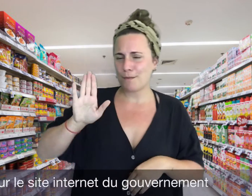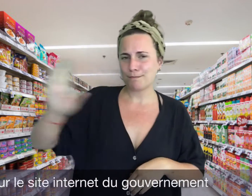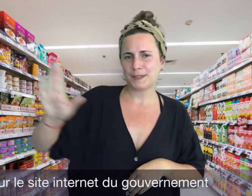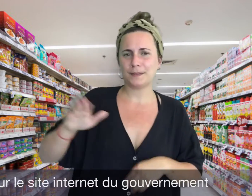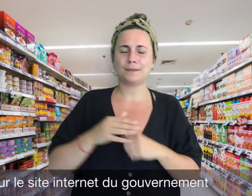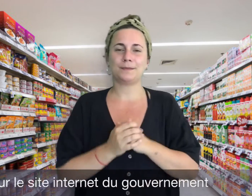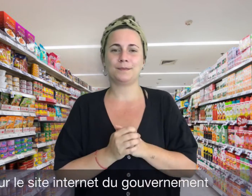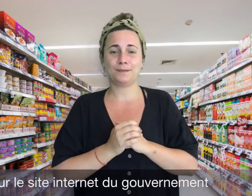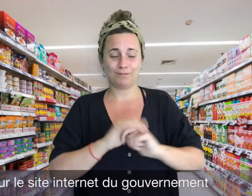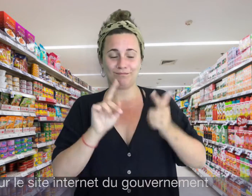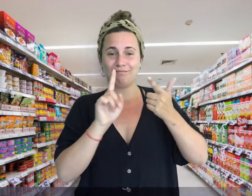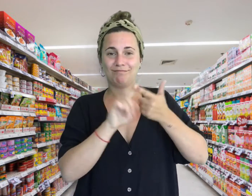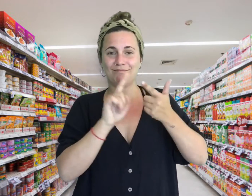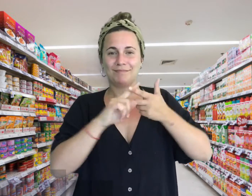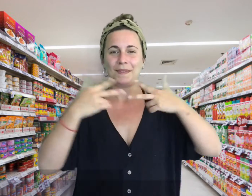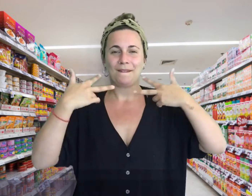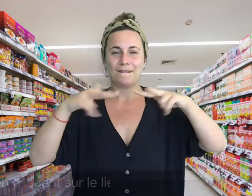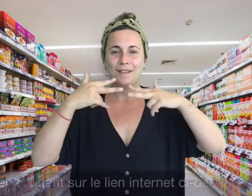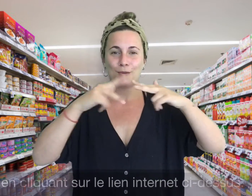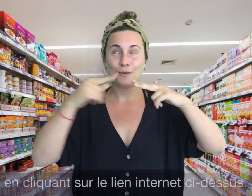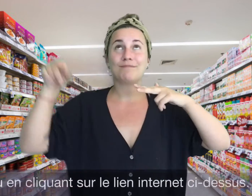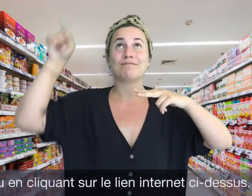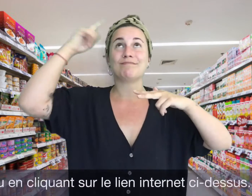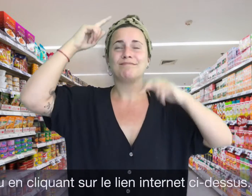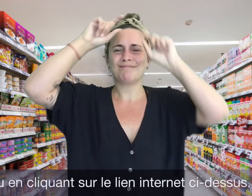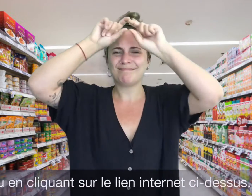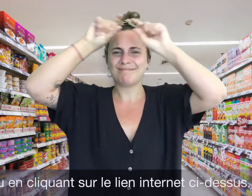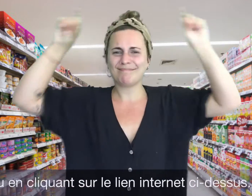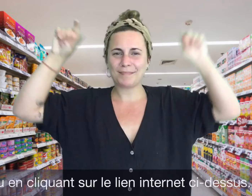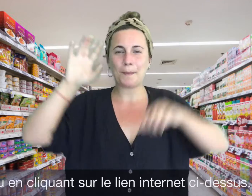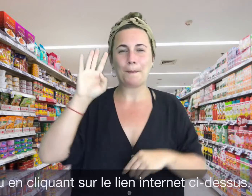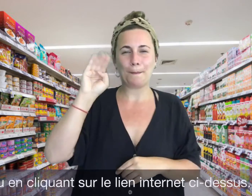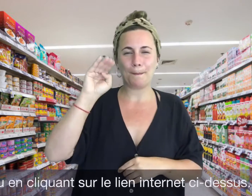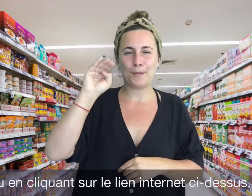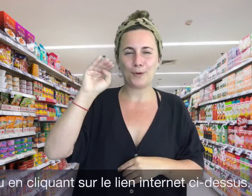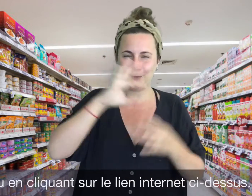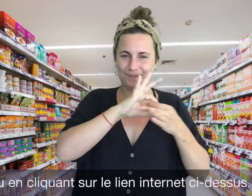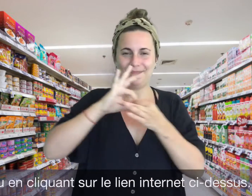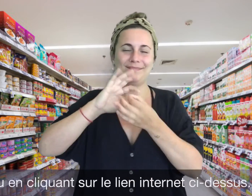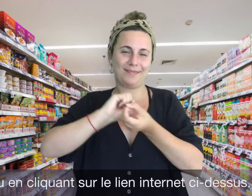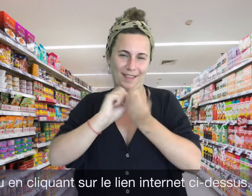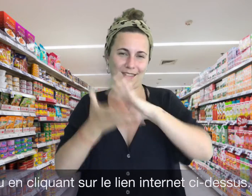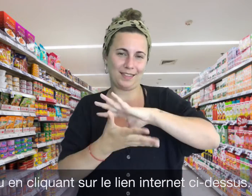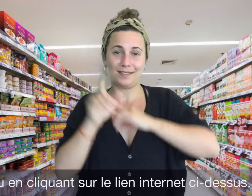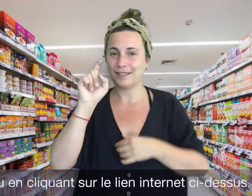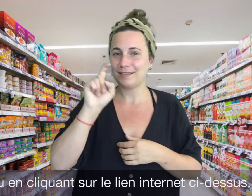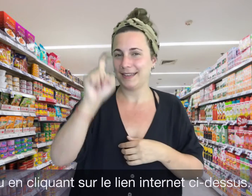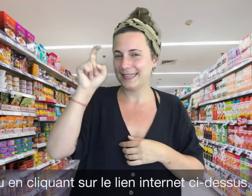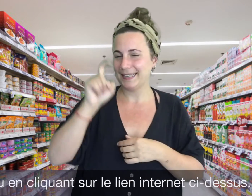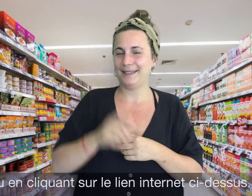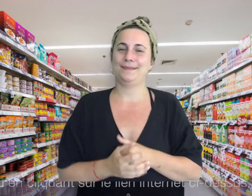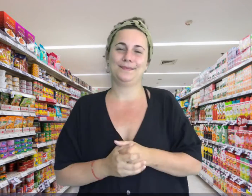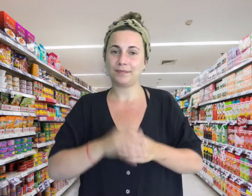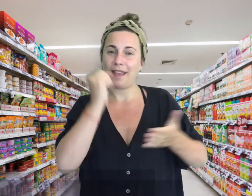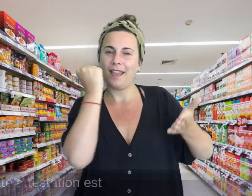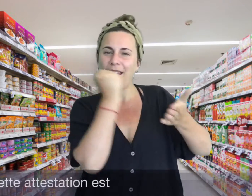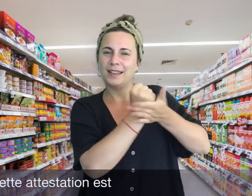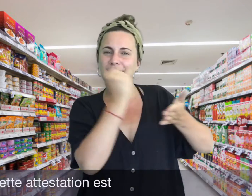du gouvernement ou en cliquant sur le lien Internet ci-dessus. Musique Cette